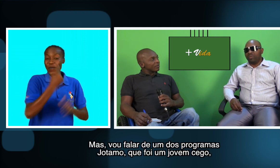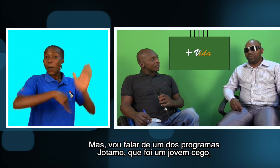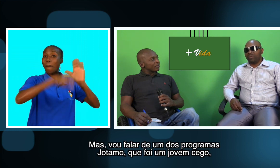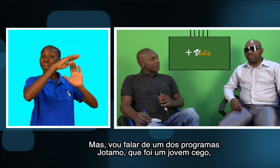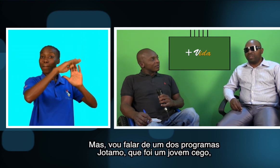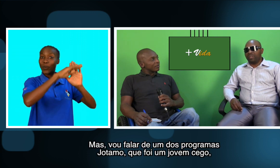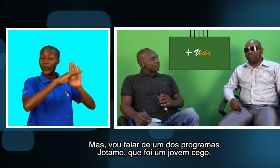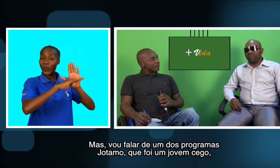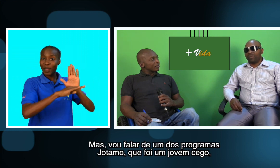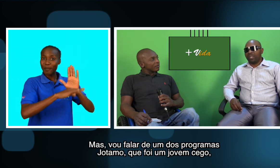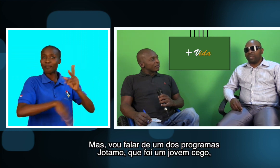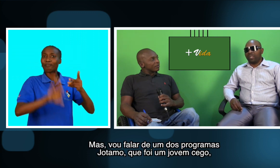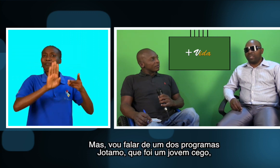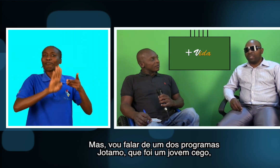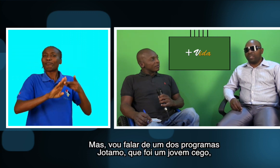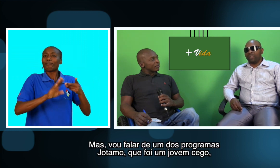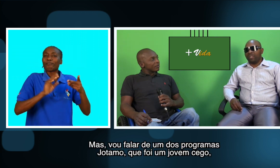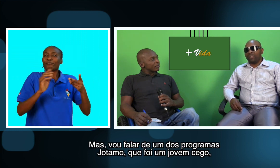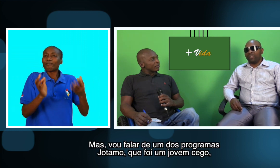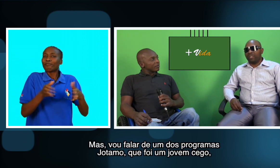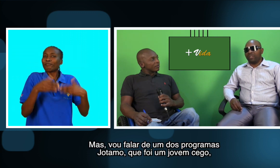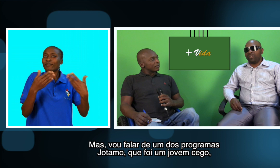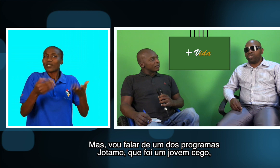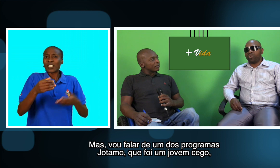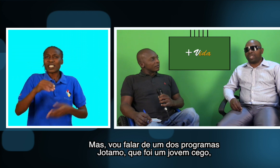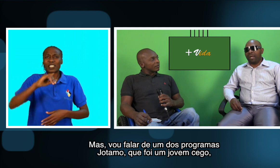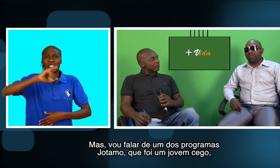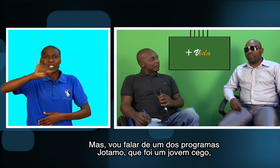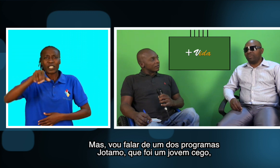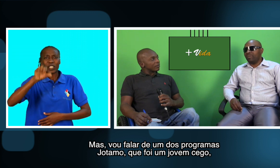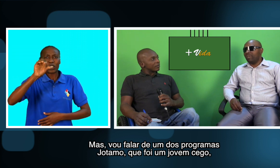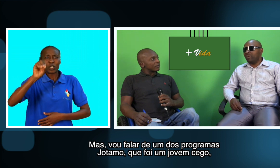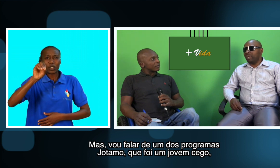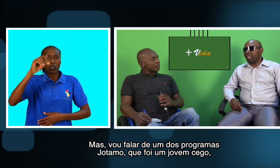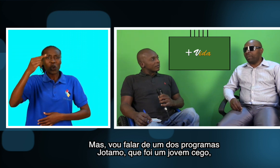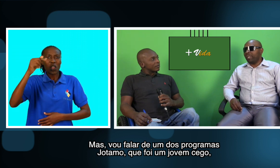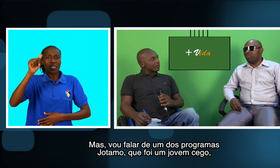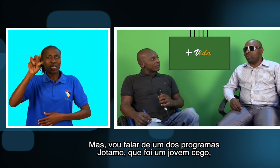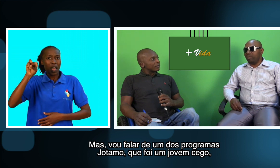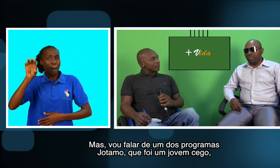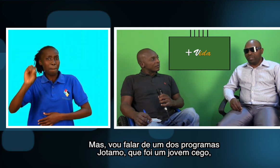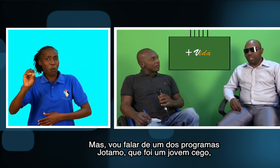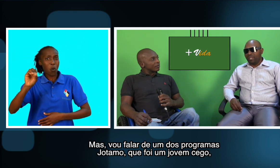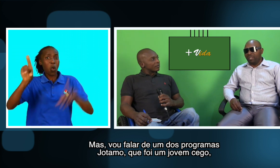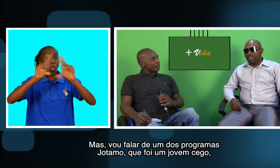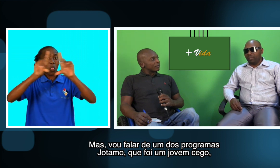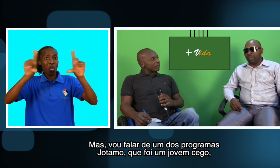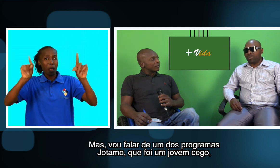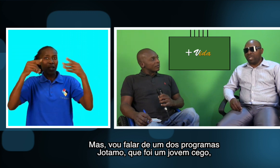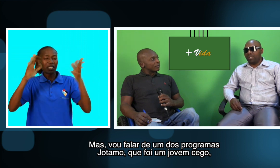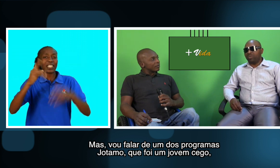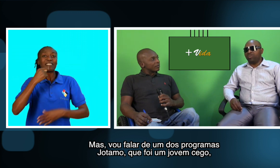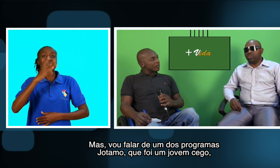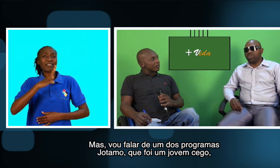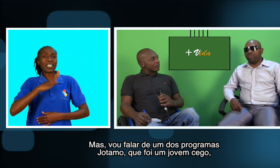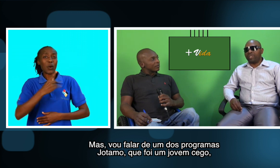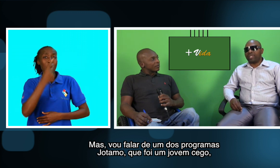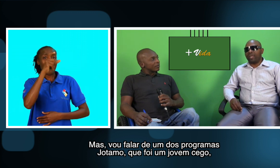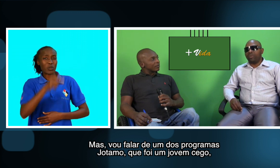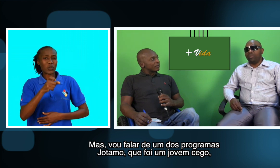Jotam, também que foi impressionado um jovem cego